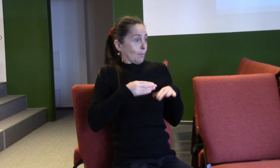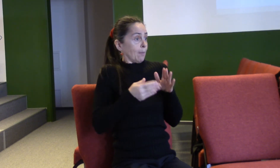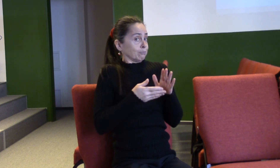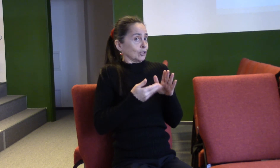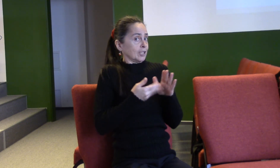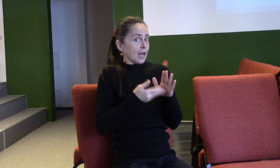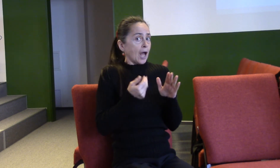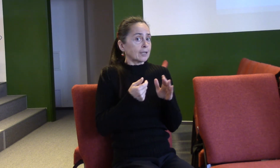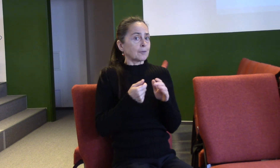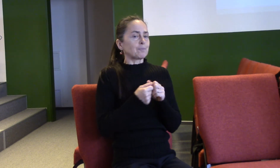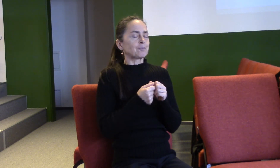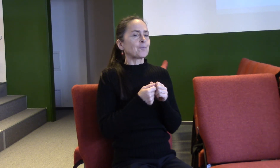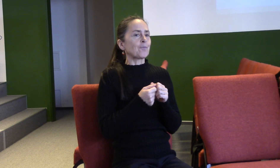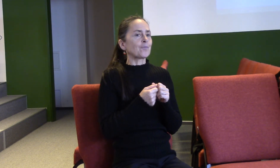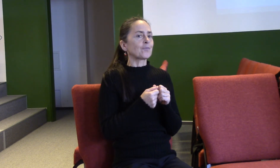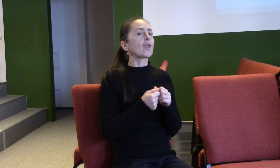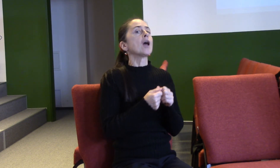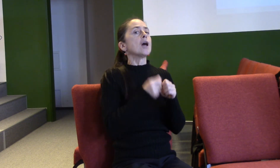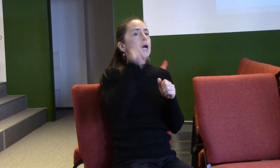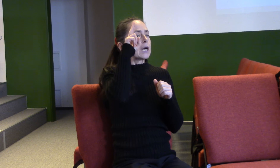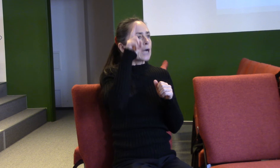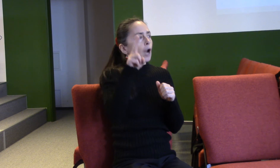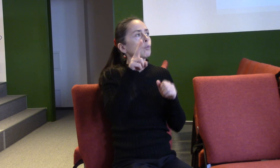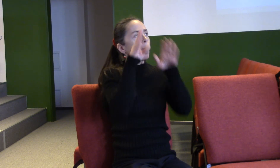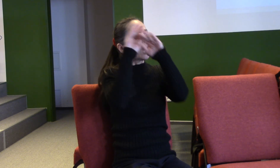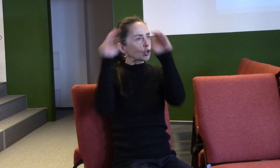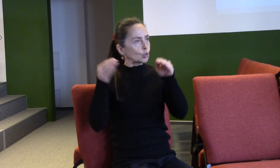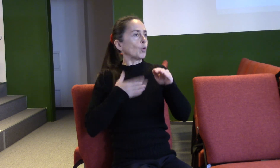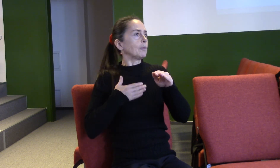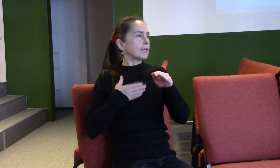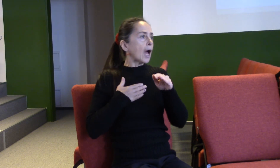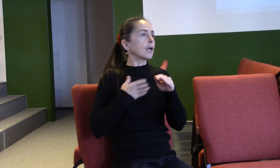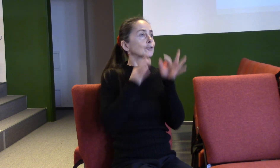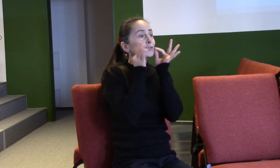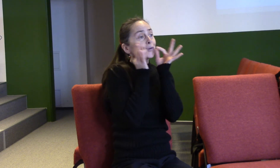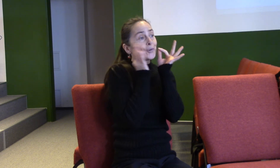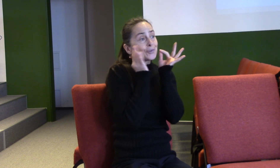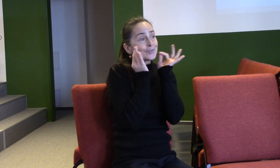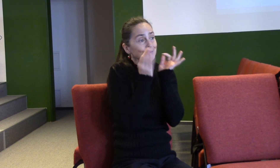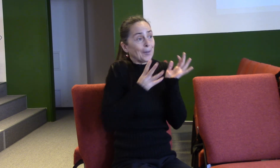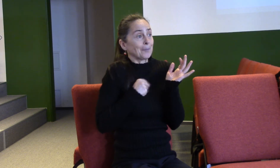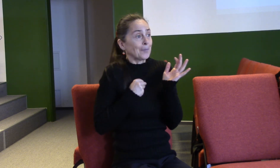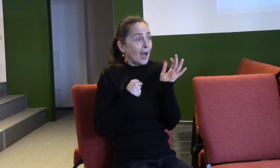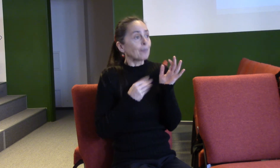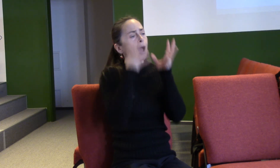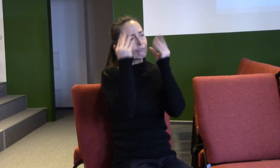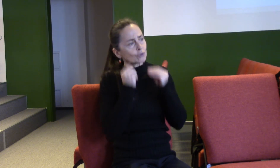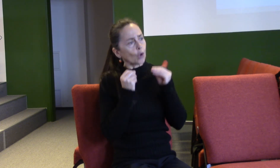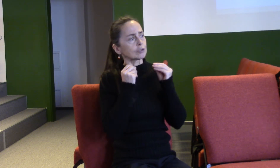nás chodí teda na naší chalupu obřičastnovat jedna kočička a ta, jednou jsme tak leželi v noci, už jsme spali a měli jsme